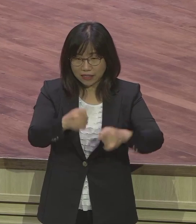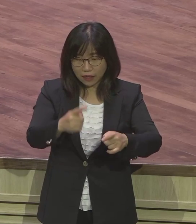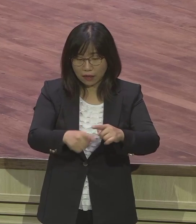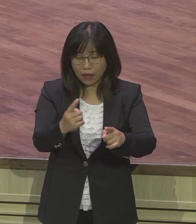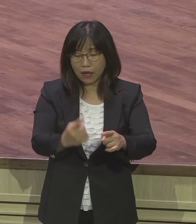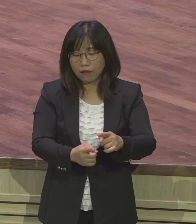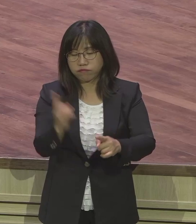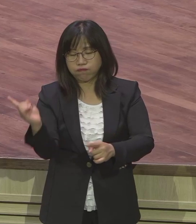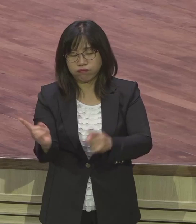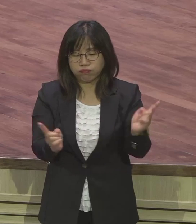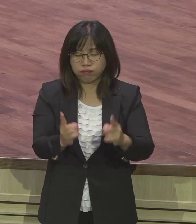불이